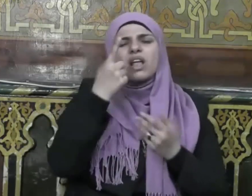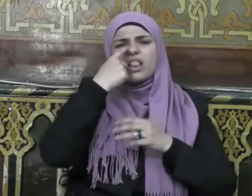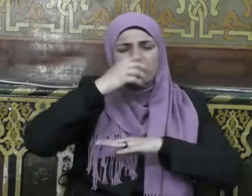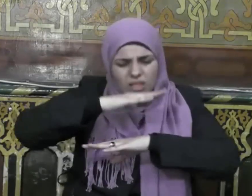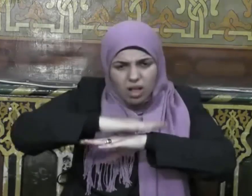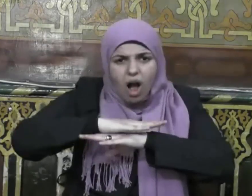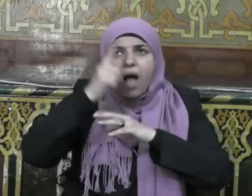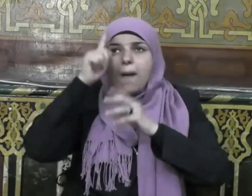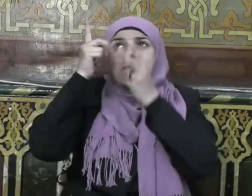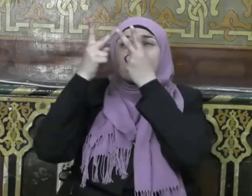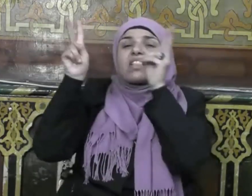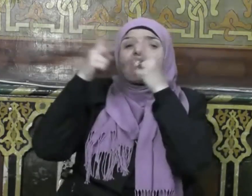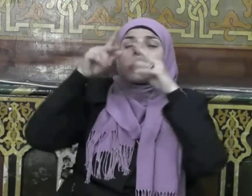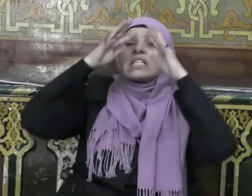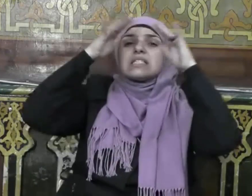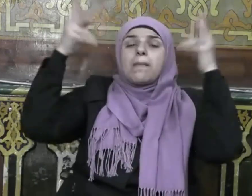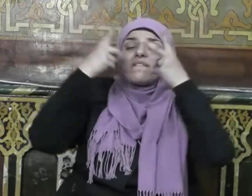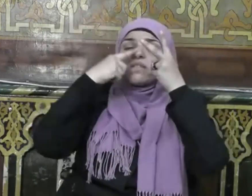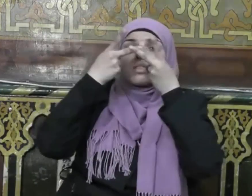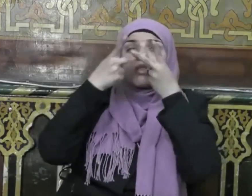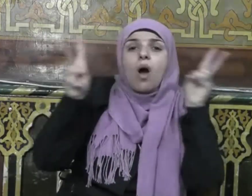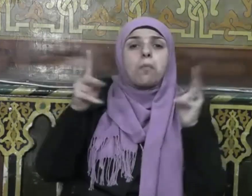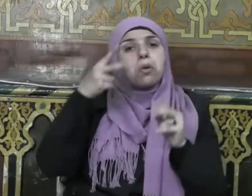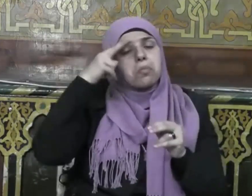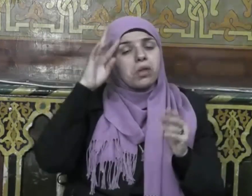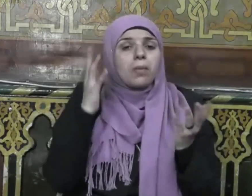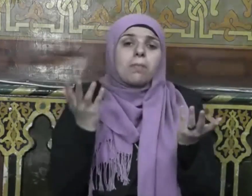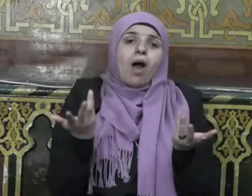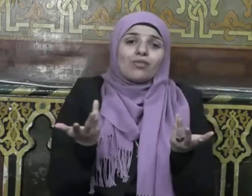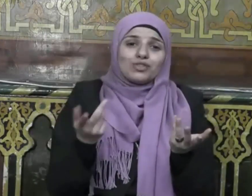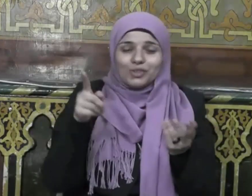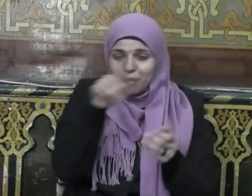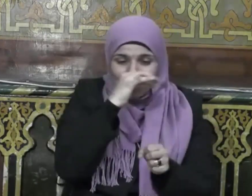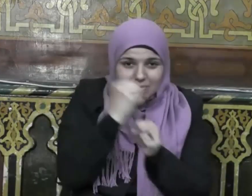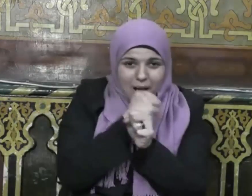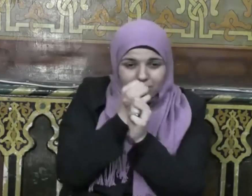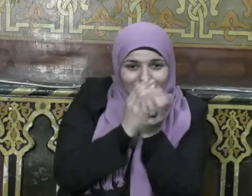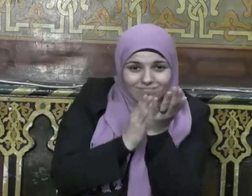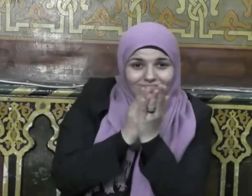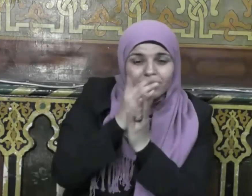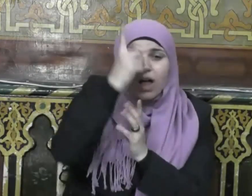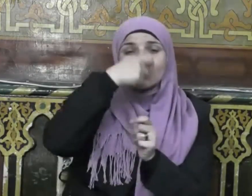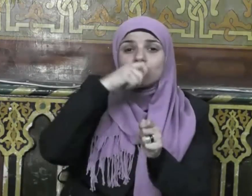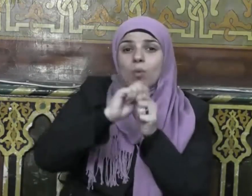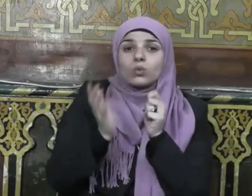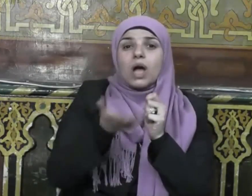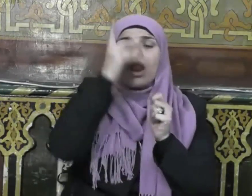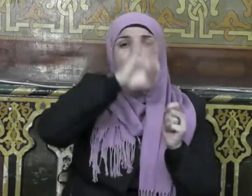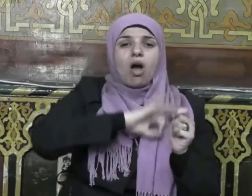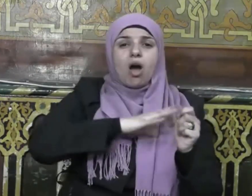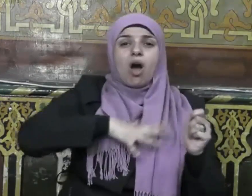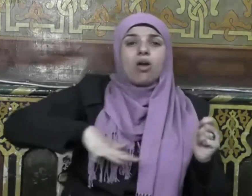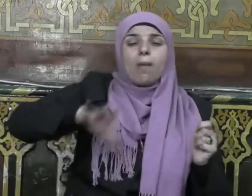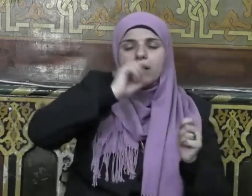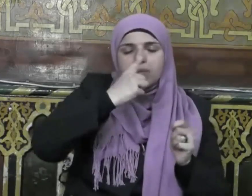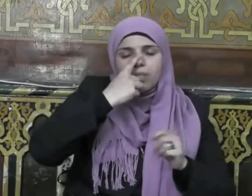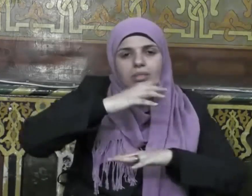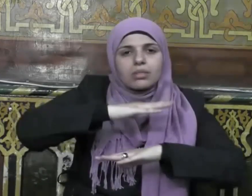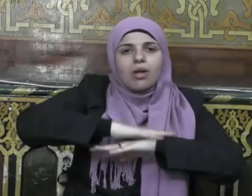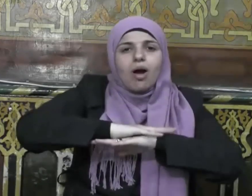تفتح له أبواب القبول فإن الله عز وجل قد أخفى رحمته في طاعته ألم